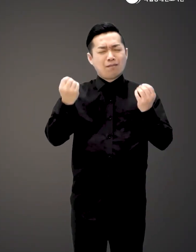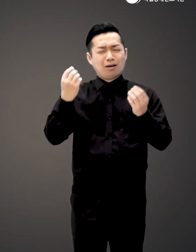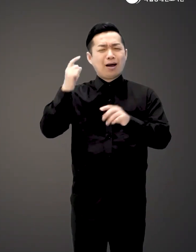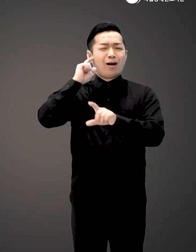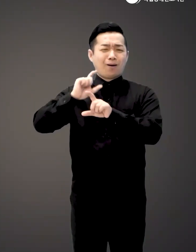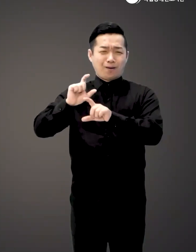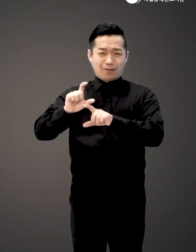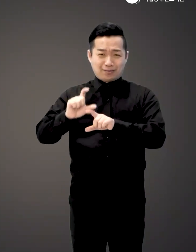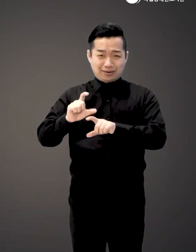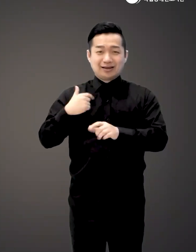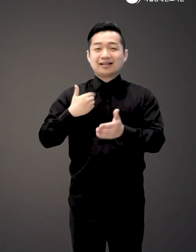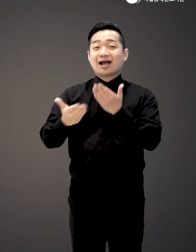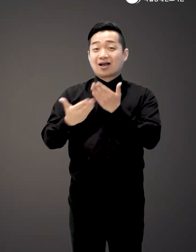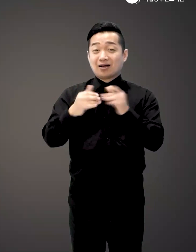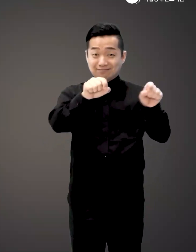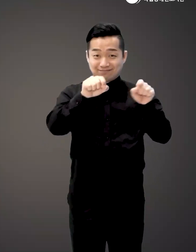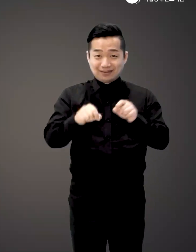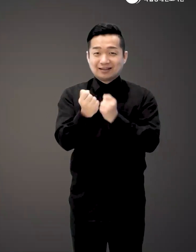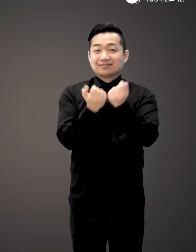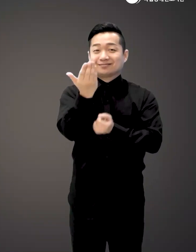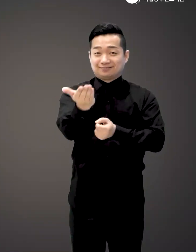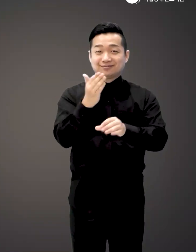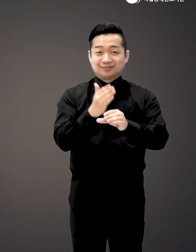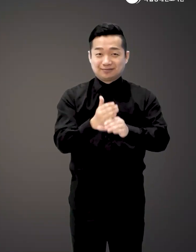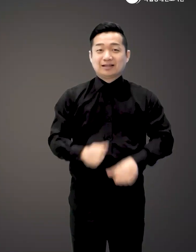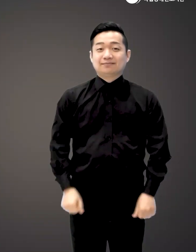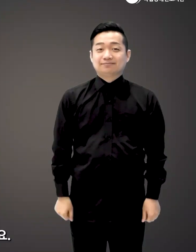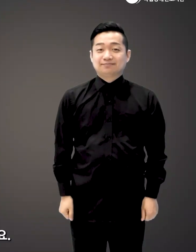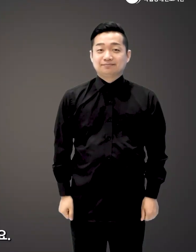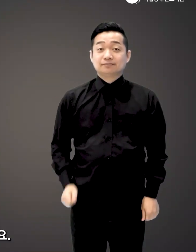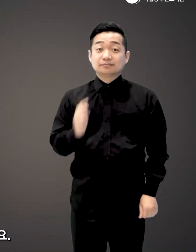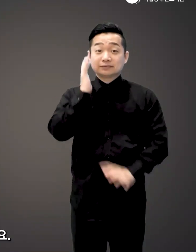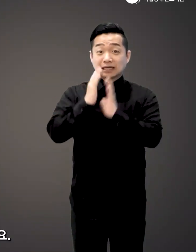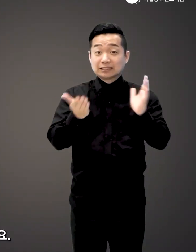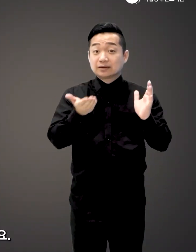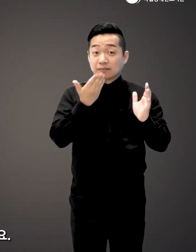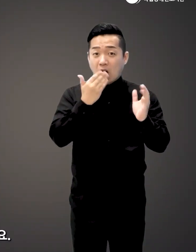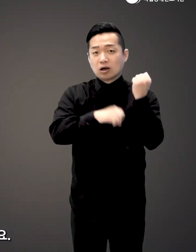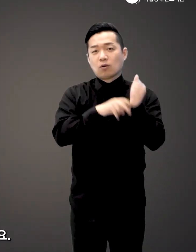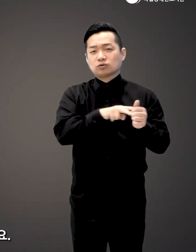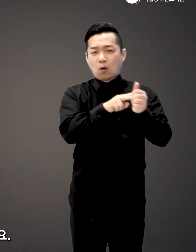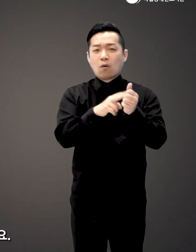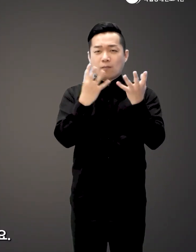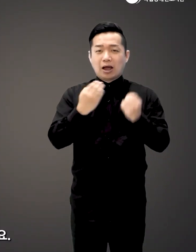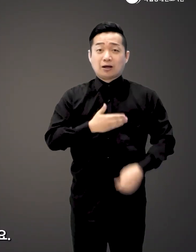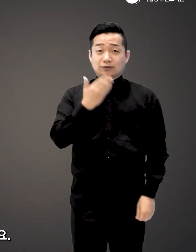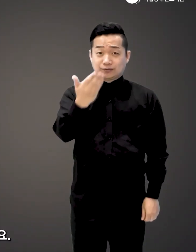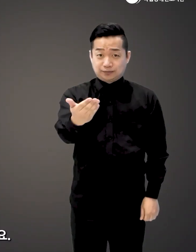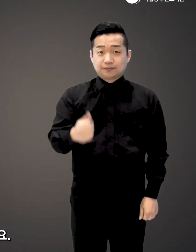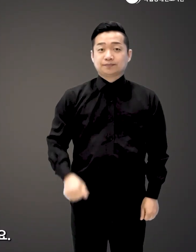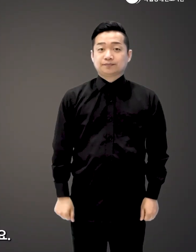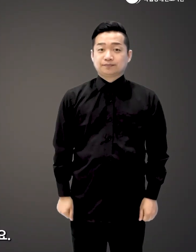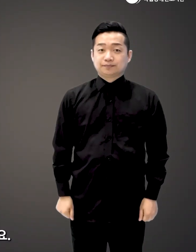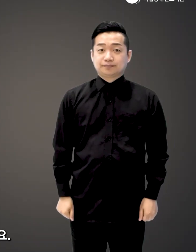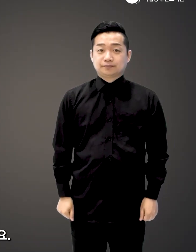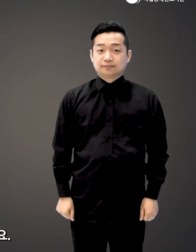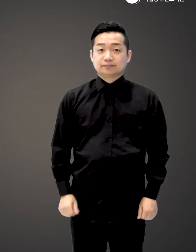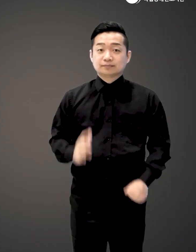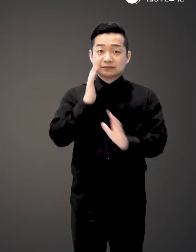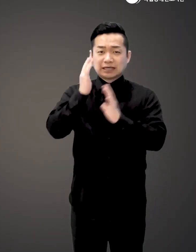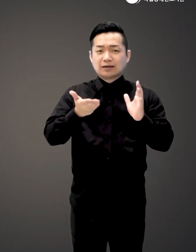대한 수많은 고민들을 자신의 경험에 빗대어 설명합니다 그리고 채식의 기본적인 정보도 많이 알려주고 있는데요